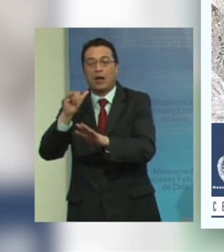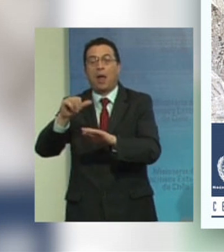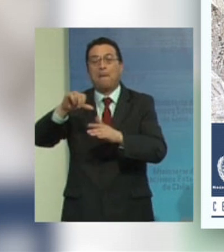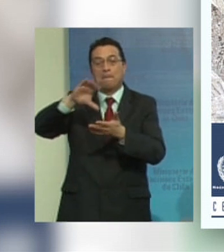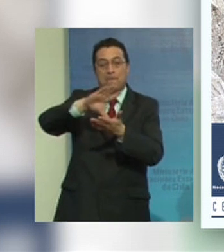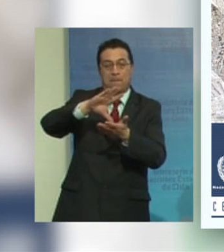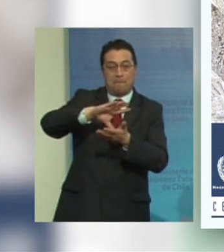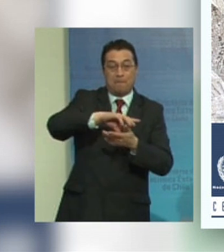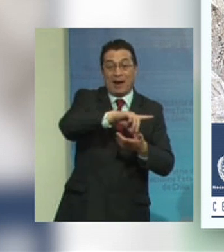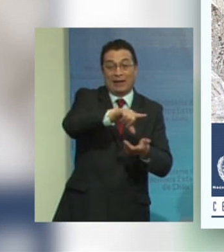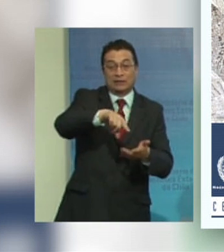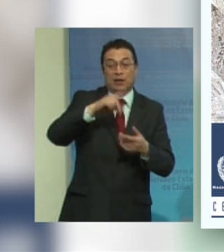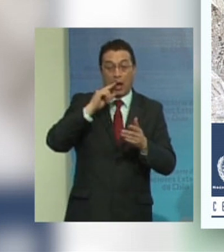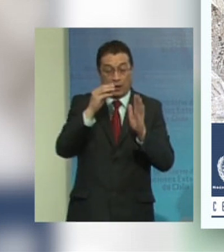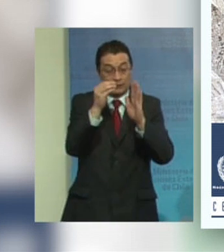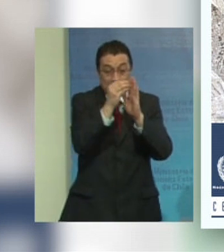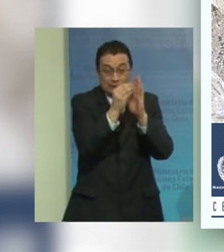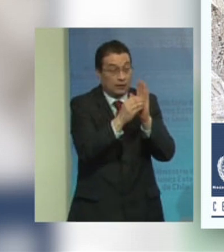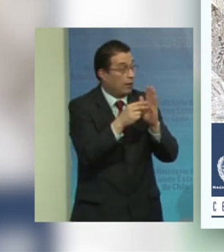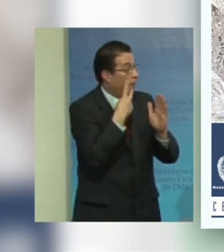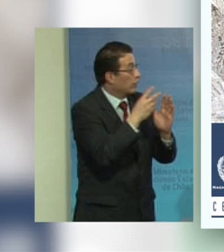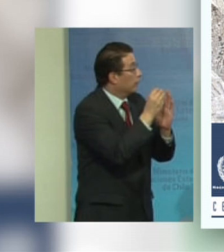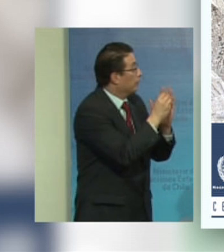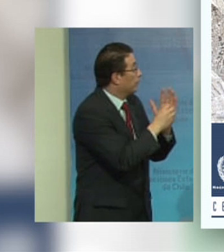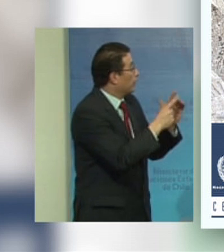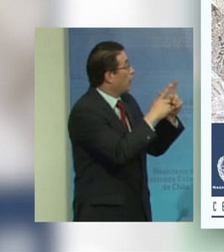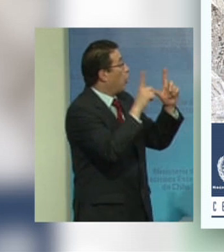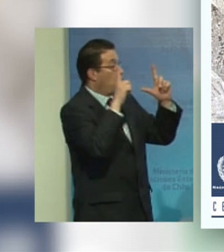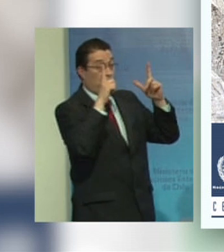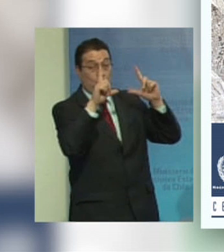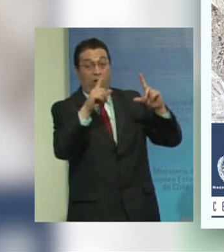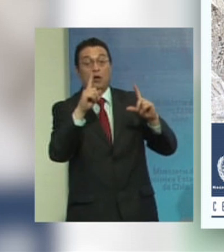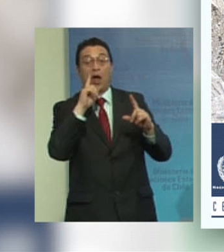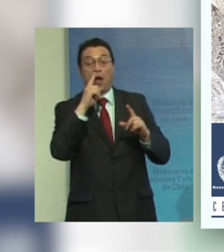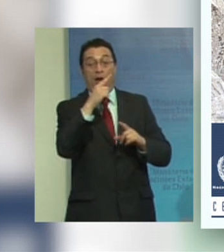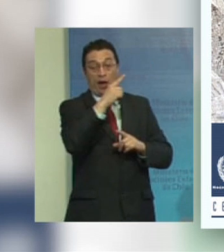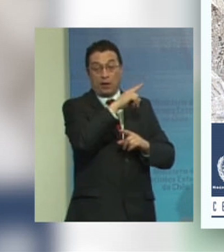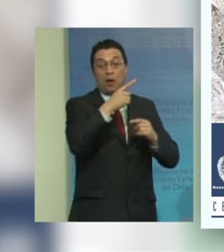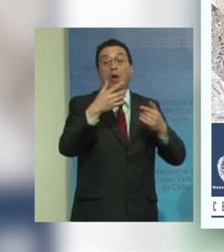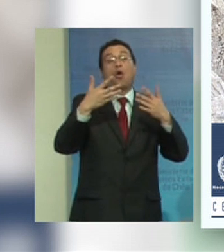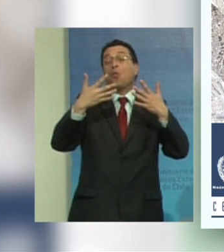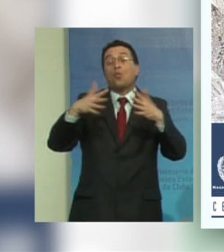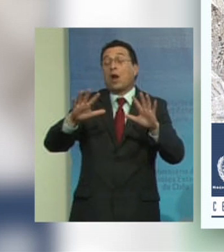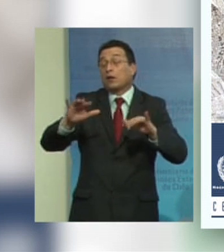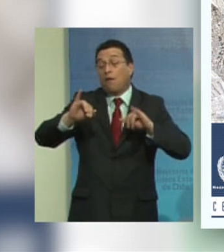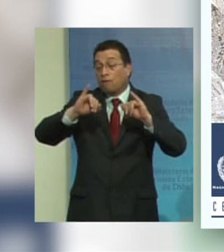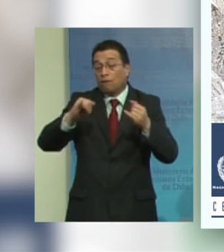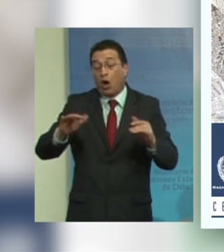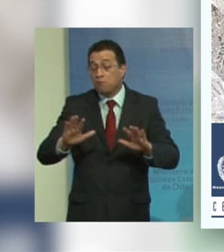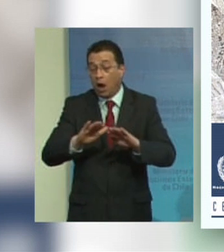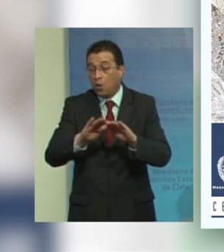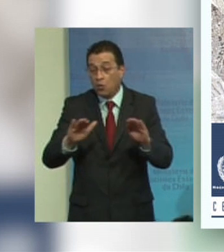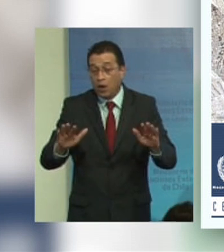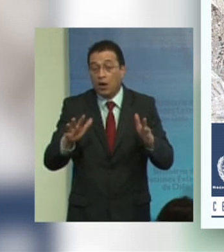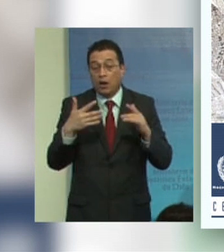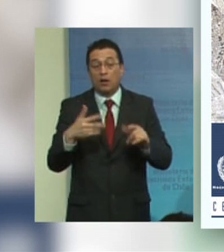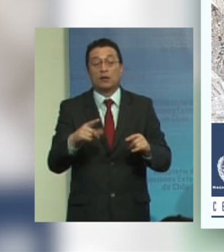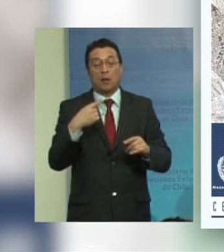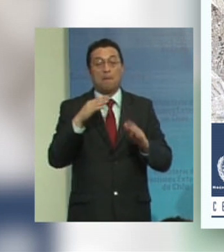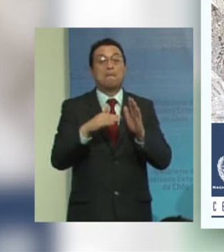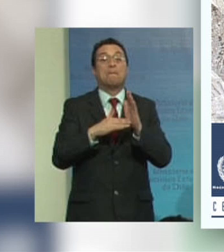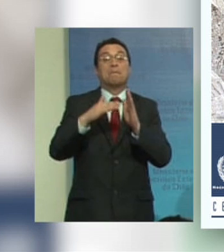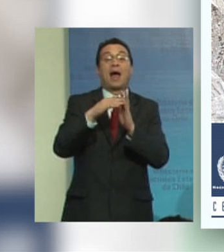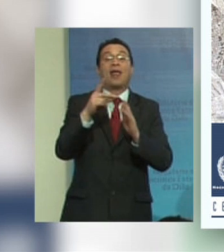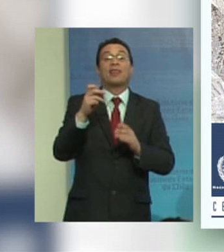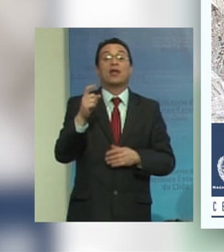región en los datos que se tienen que están en ese cuadro que estoy presentando pero de cualquier forma más de una